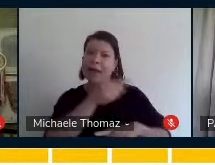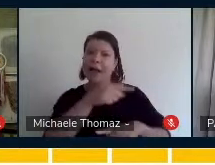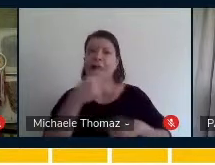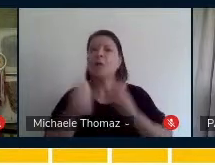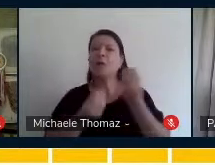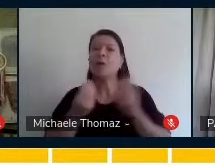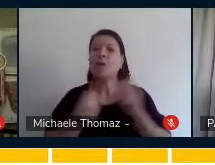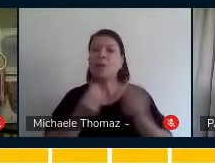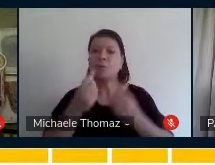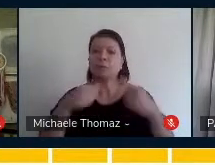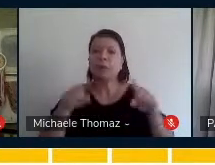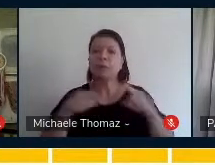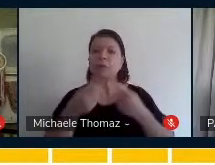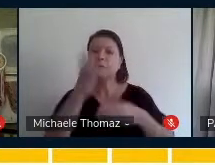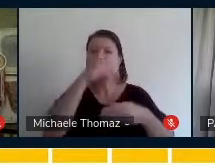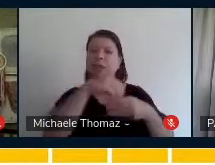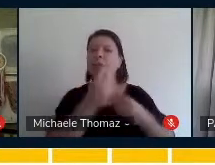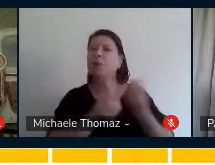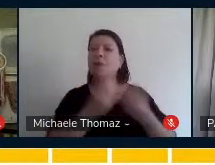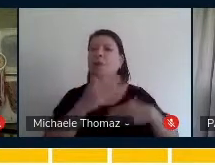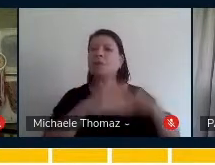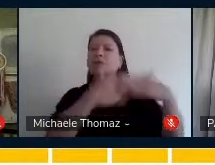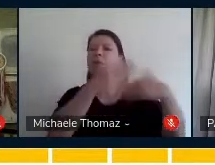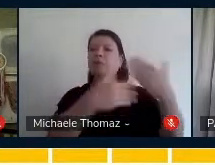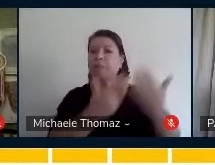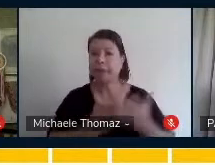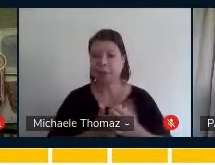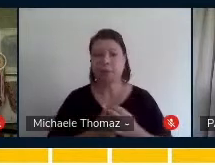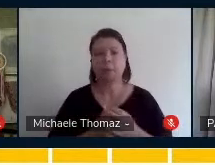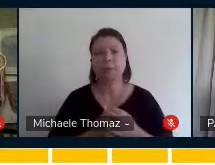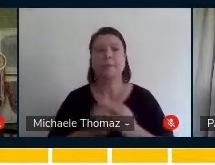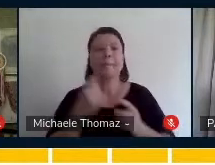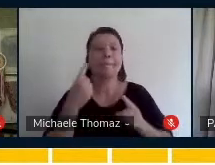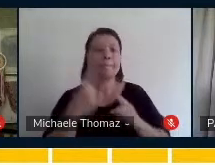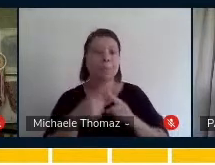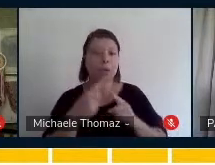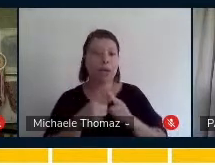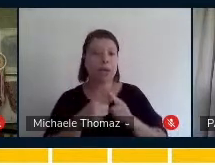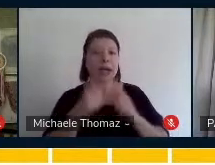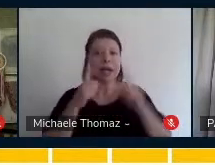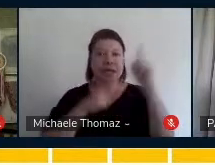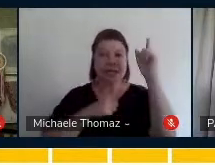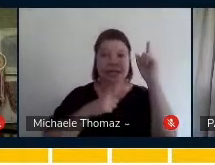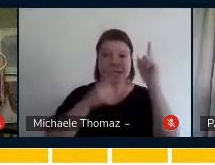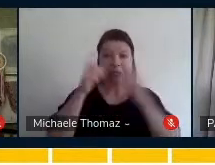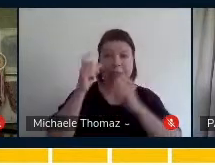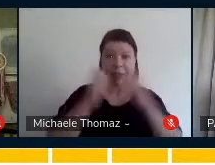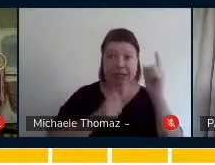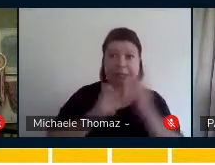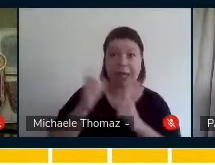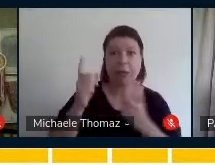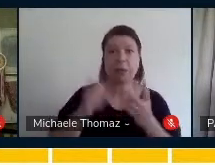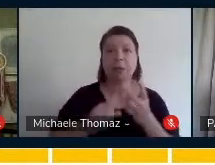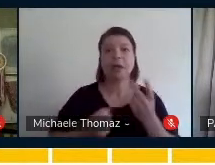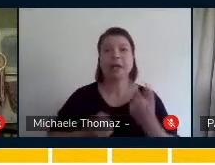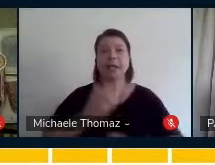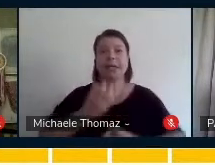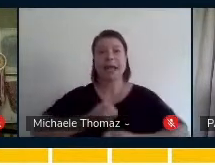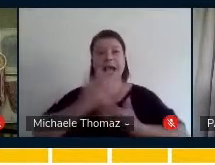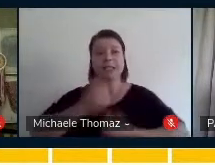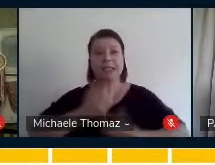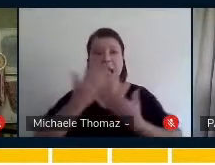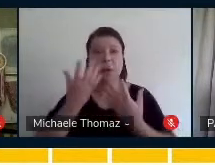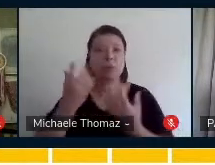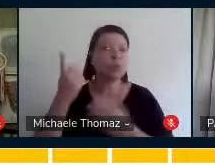A gente percebeu pela expressão, criação e exploração dos sons a partir do seu próprio